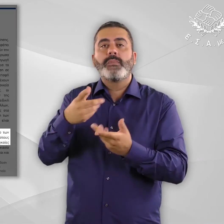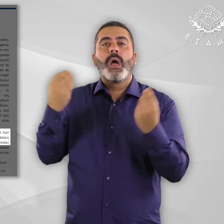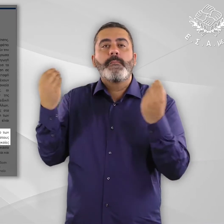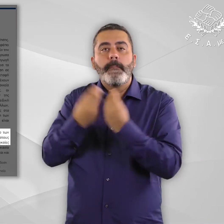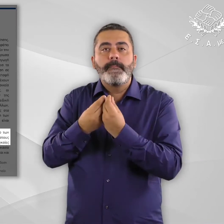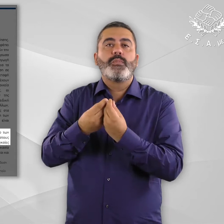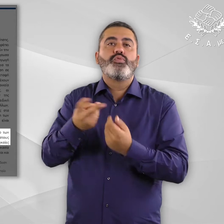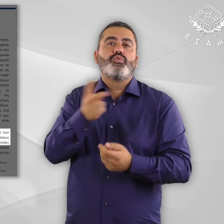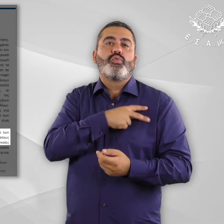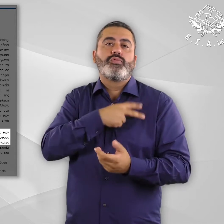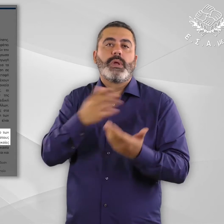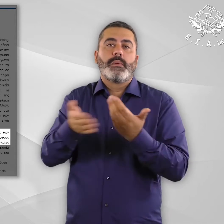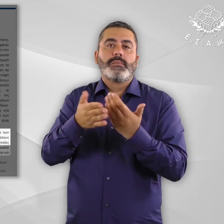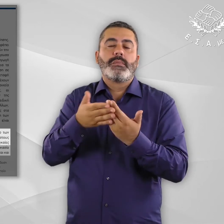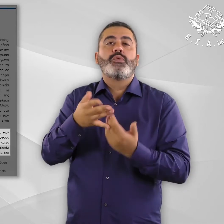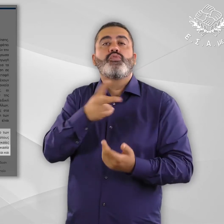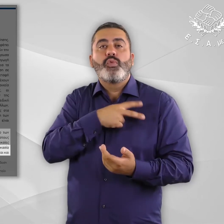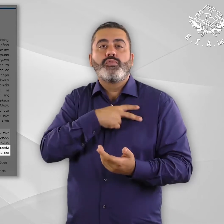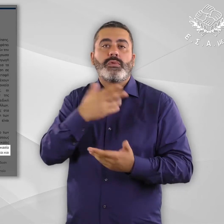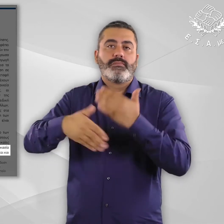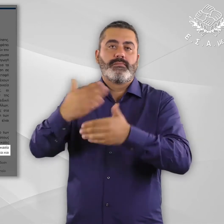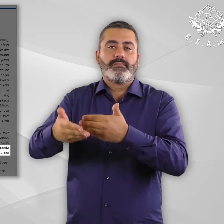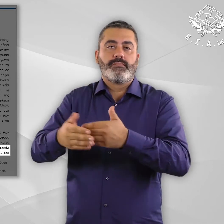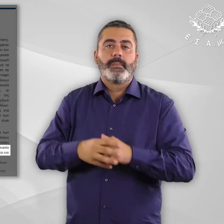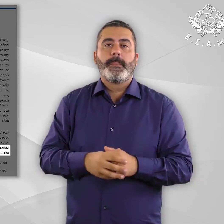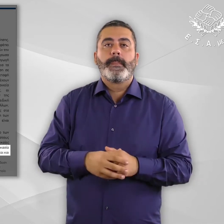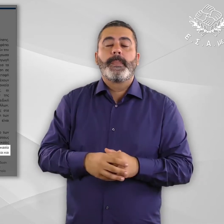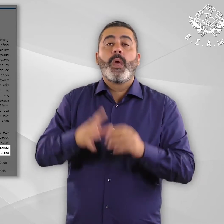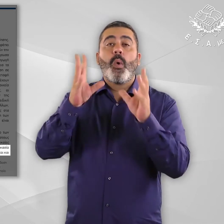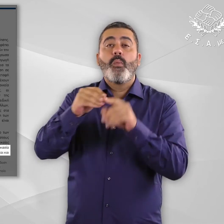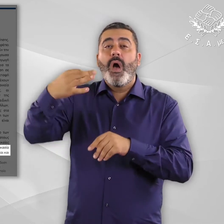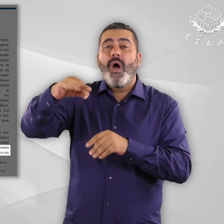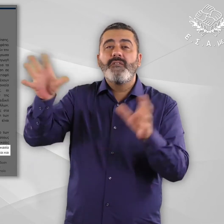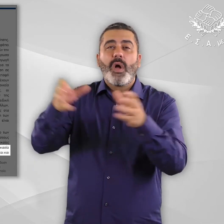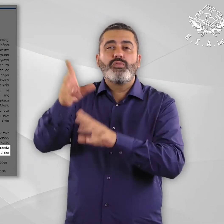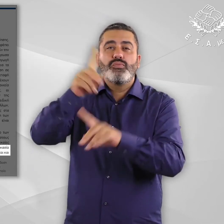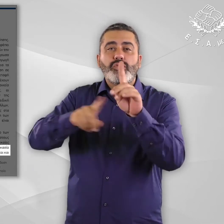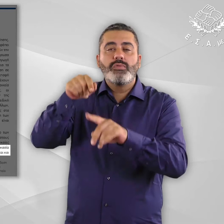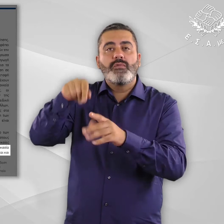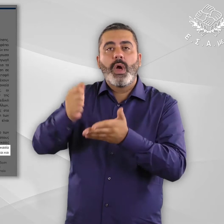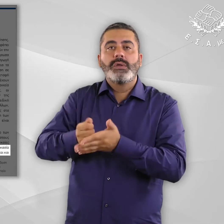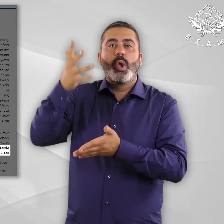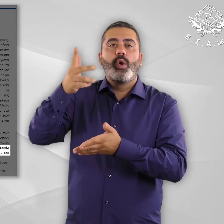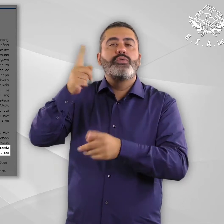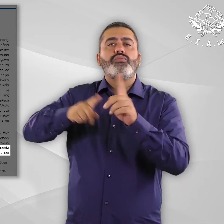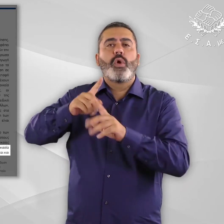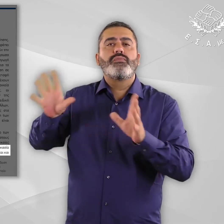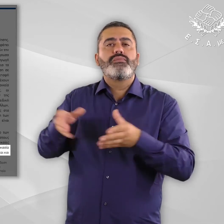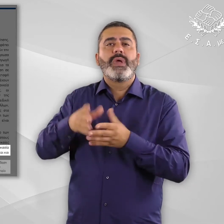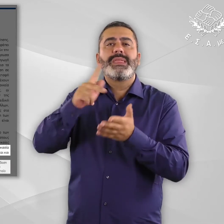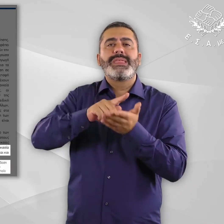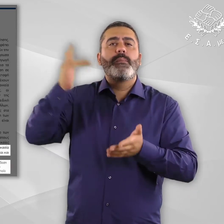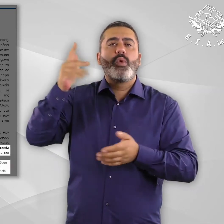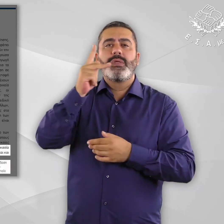αναγκαία προστασία και οι αναγκαίες αγγίσεις. Η ευαλωτότητα αξιολογείται κατά τη διαδικασία ταυτοποίησης από κλιμάκιο του και